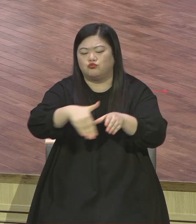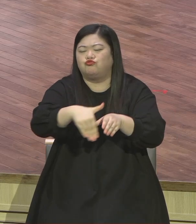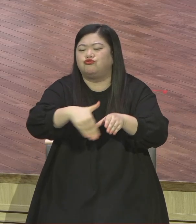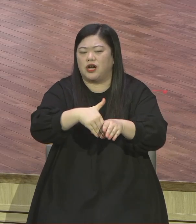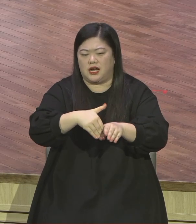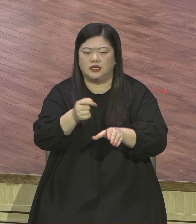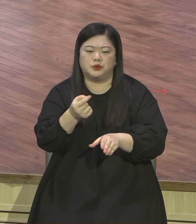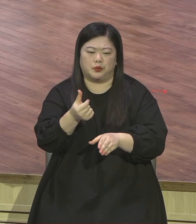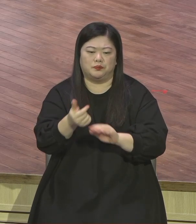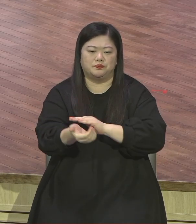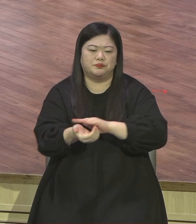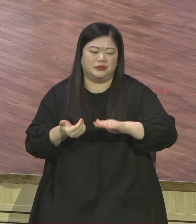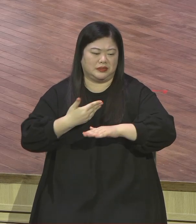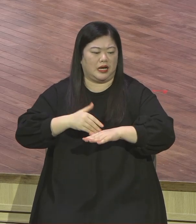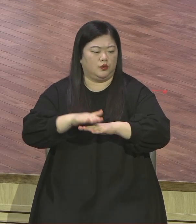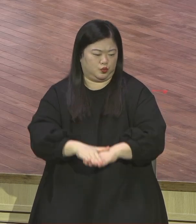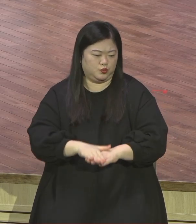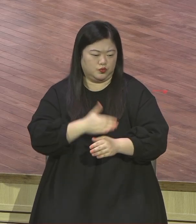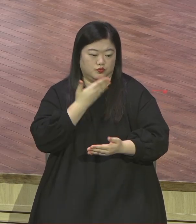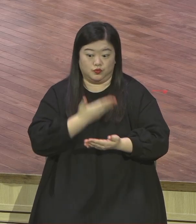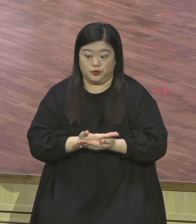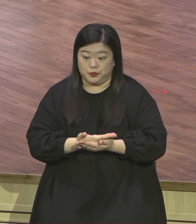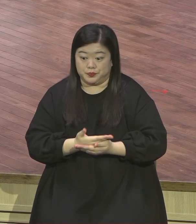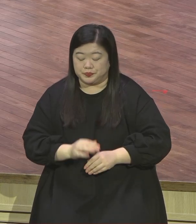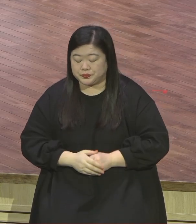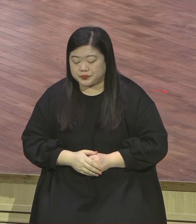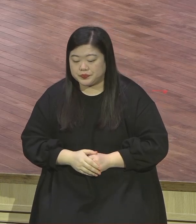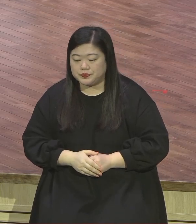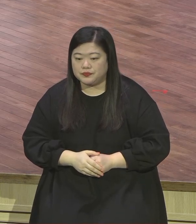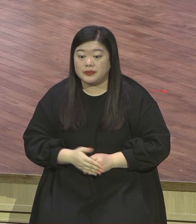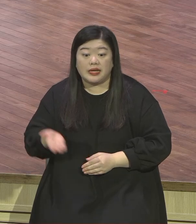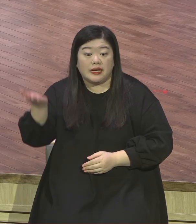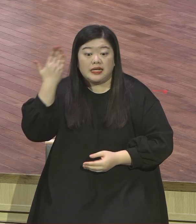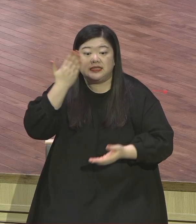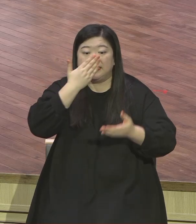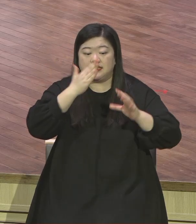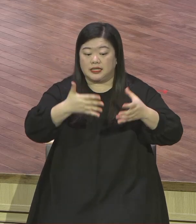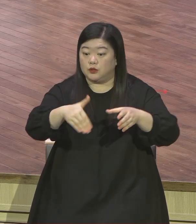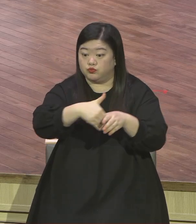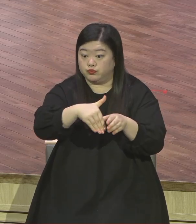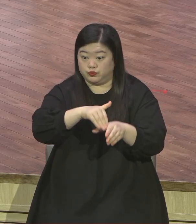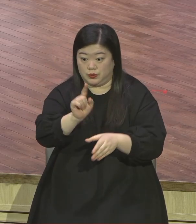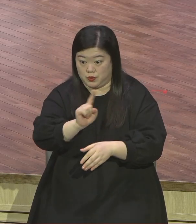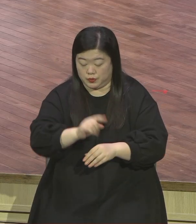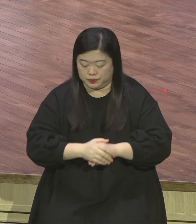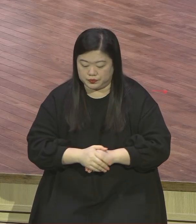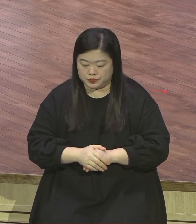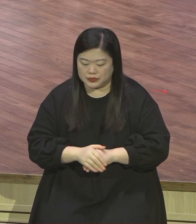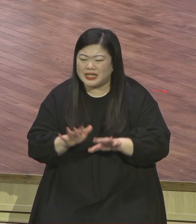좀 이해를 해야 됩니다. 당시에는 이 2000년 전 당시에는